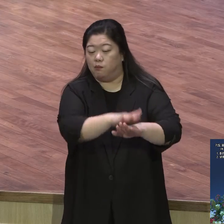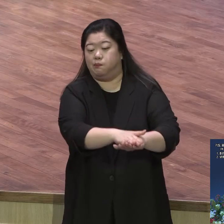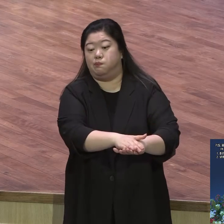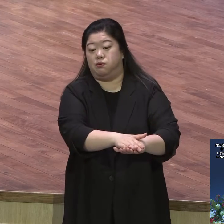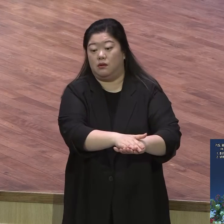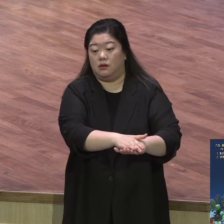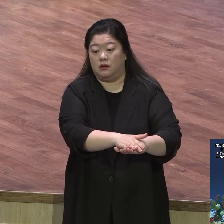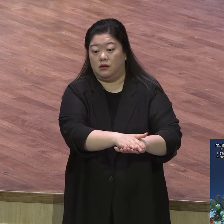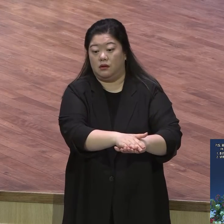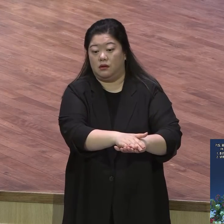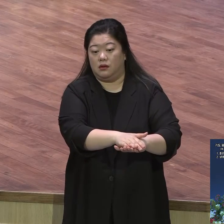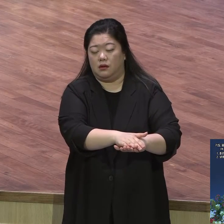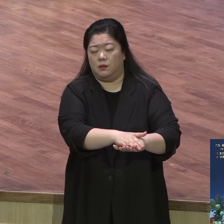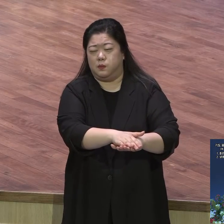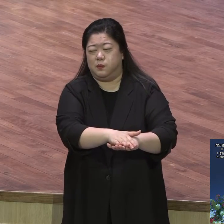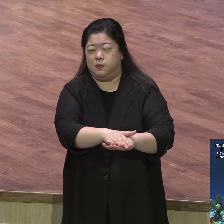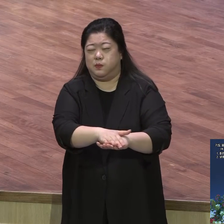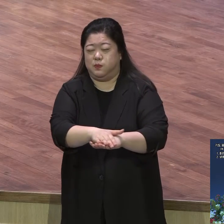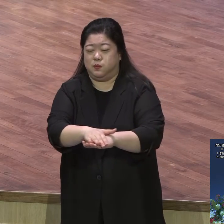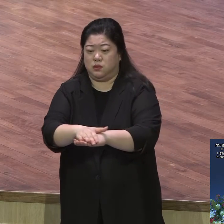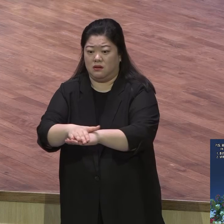없습니다 눈 뜨고 기도해야 돼요 눈 뜨고